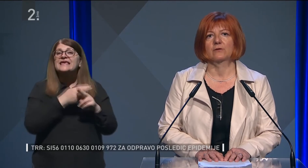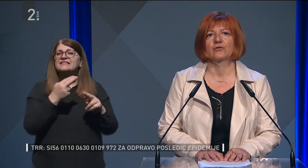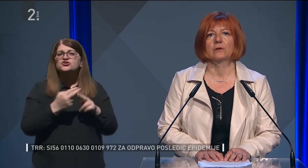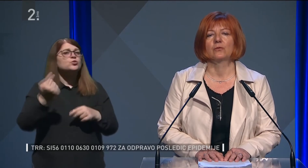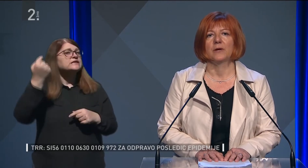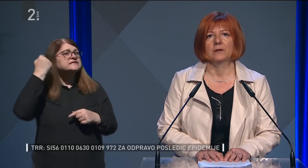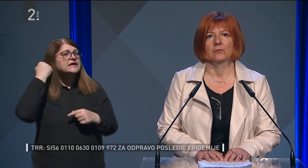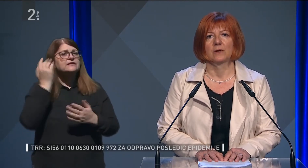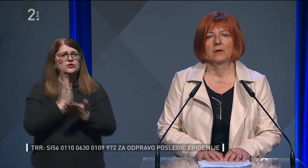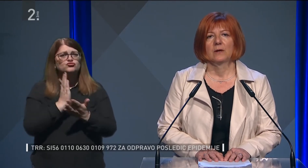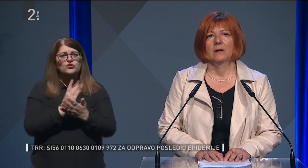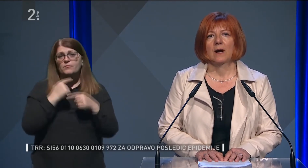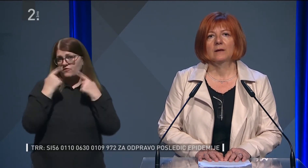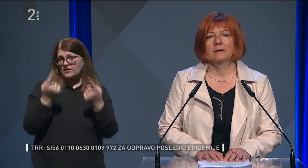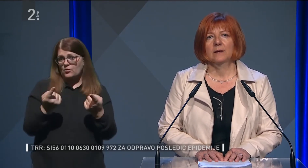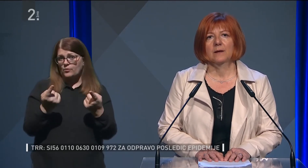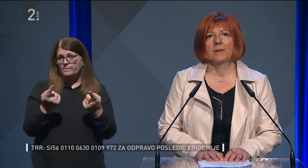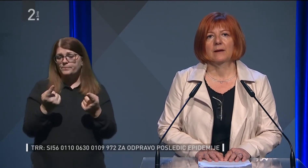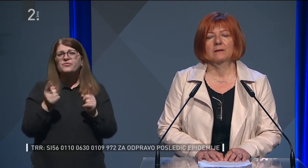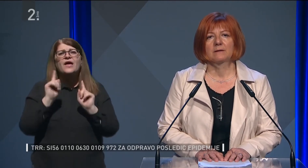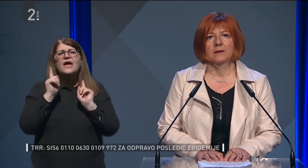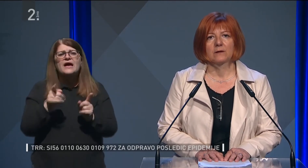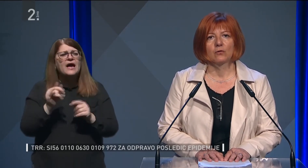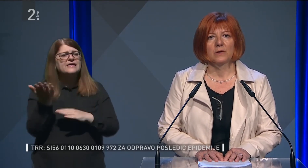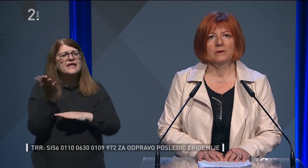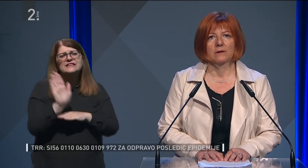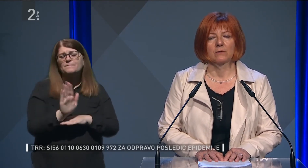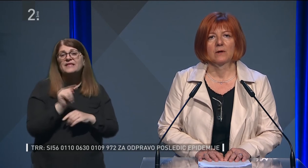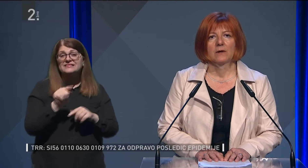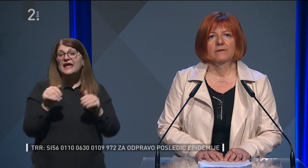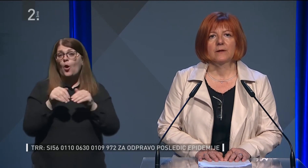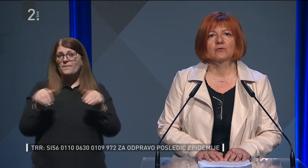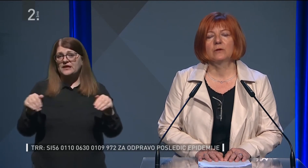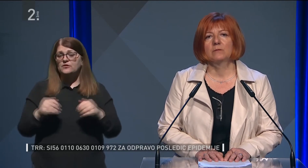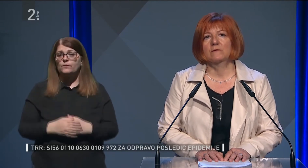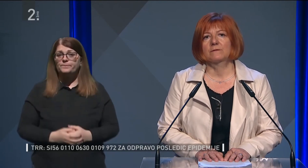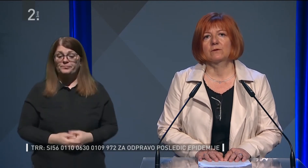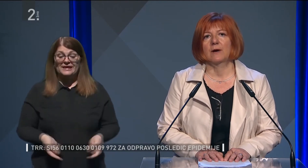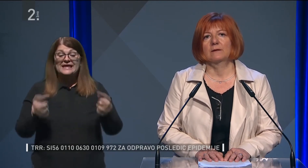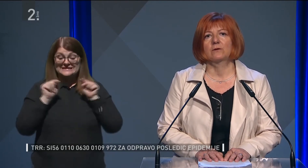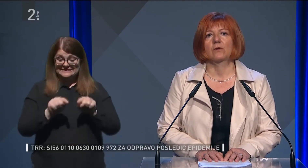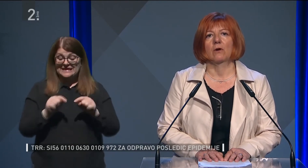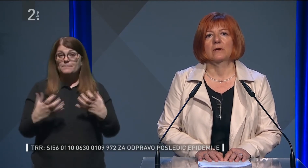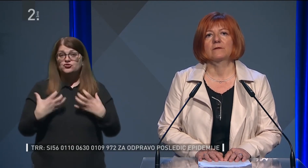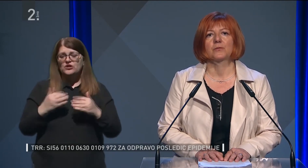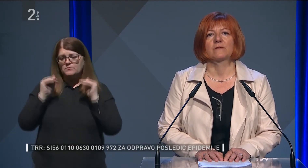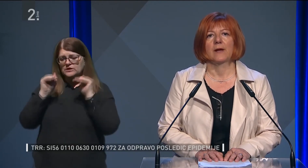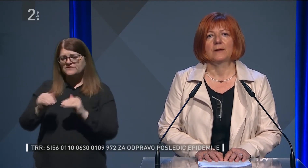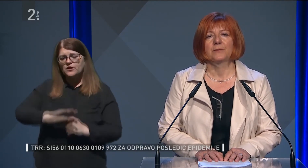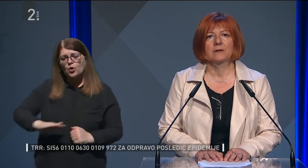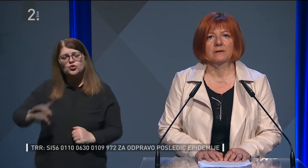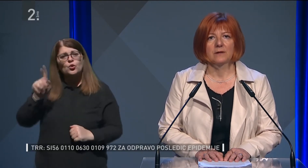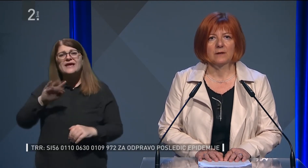sekretar že omenil. Kaj je namen teh omejitev? S tem želimo zavarovati otroke in